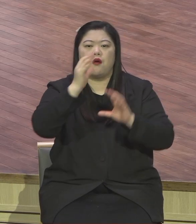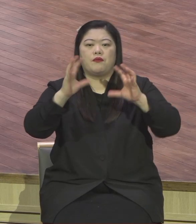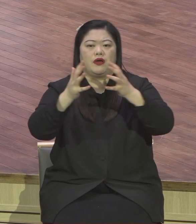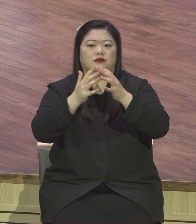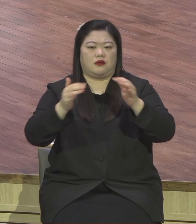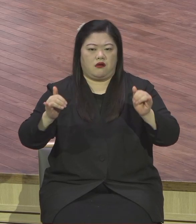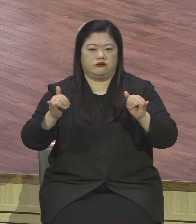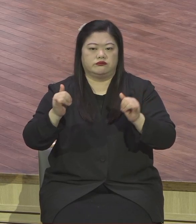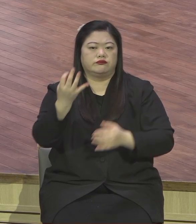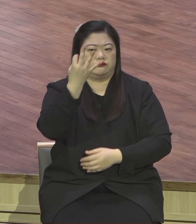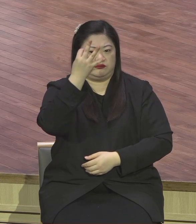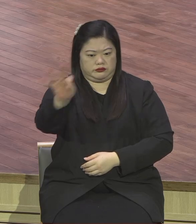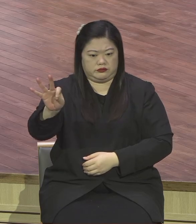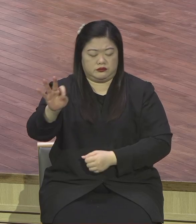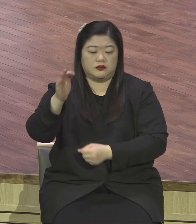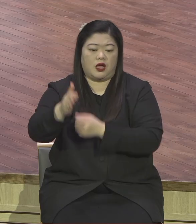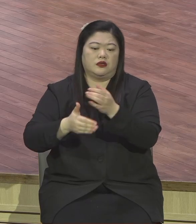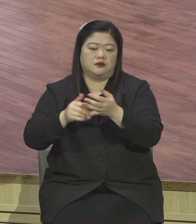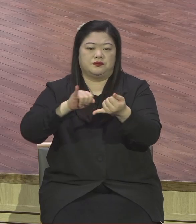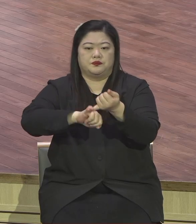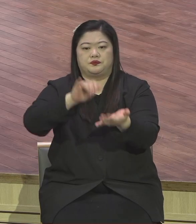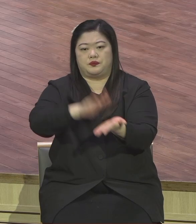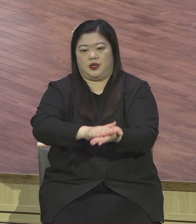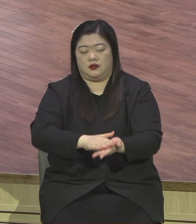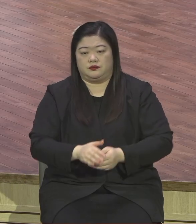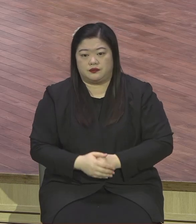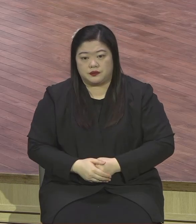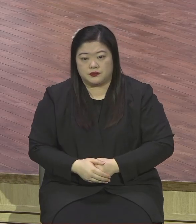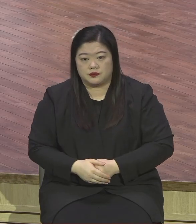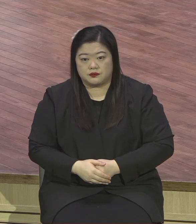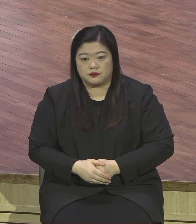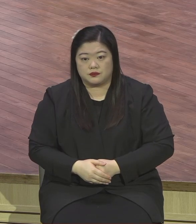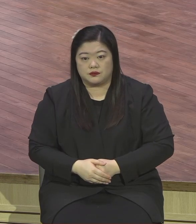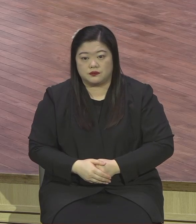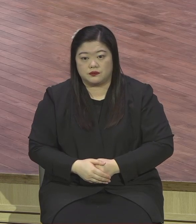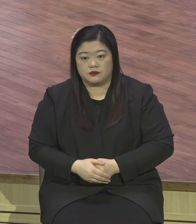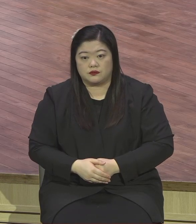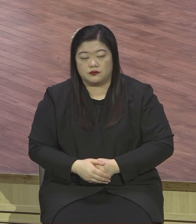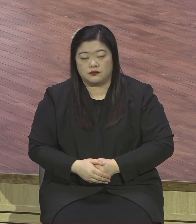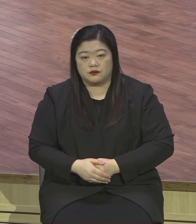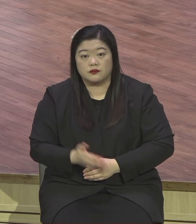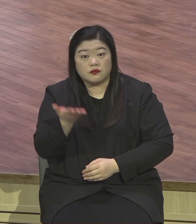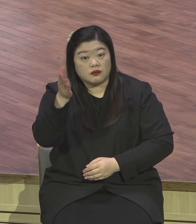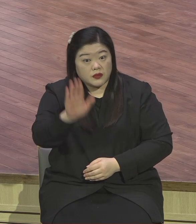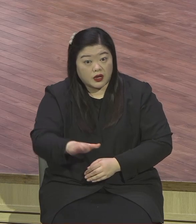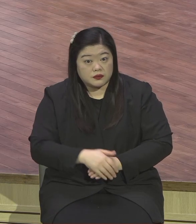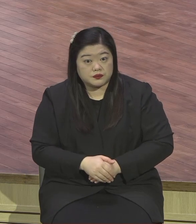하나님의 약속의 말씀이 그런데 어떻게 되었습니까? 이스라엘은 구원의 하나님도